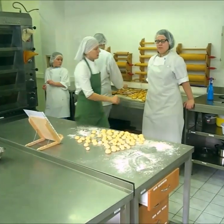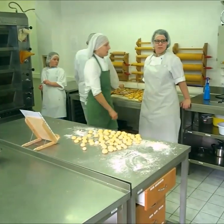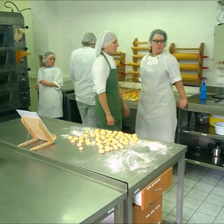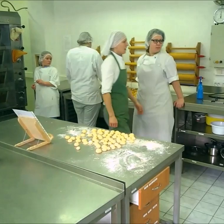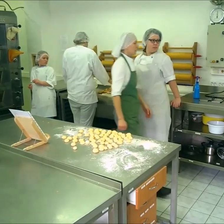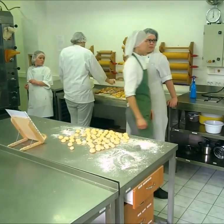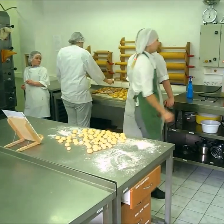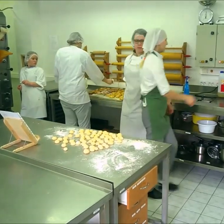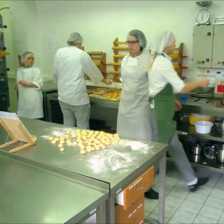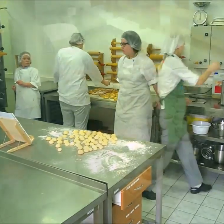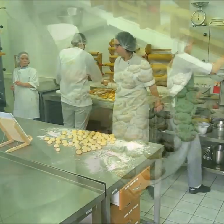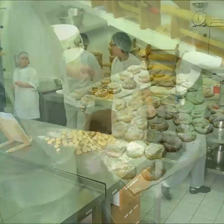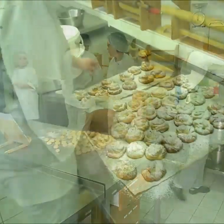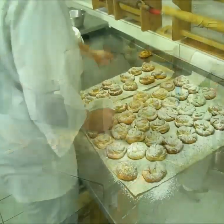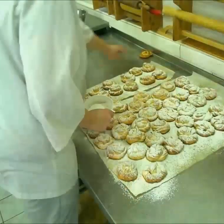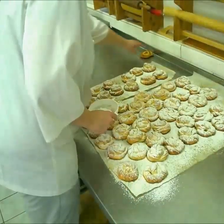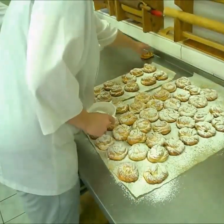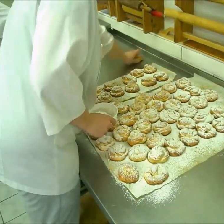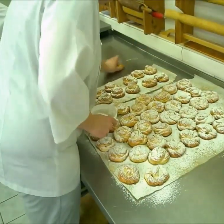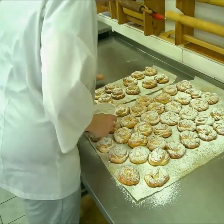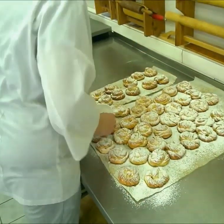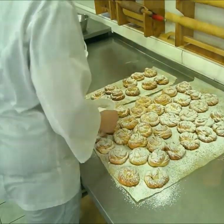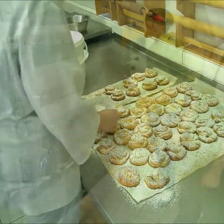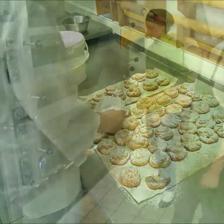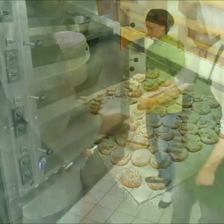Kõik on kõik on kõik.